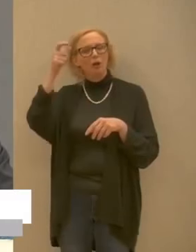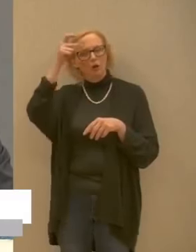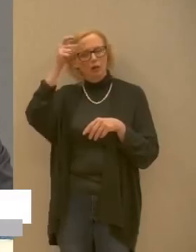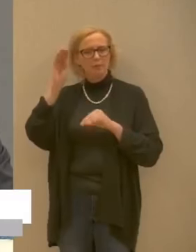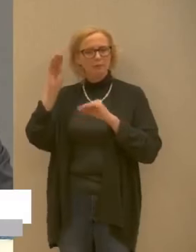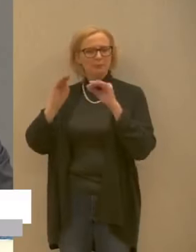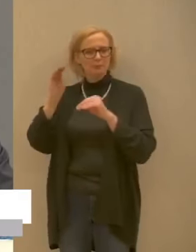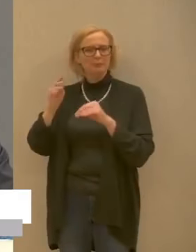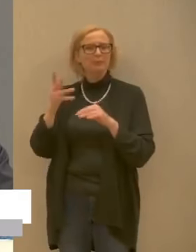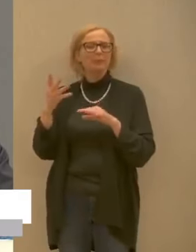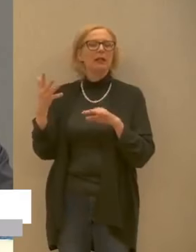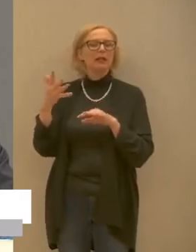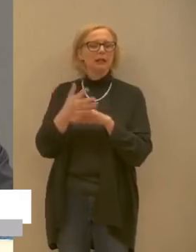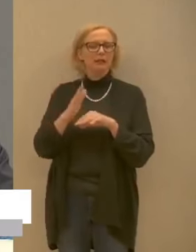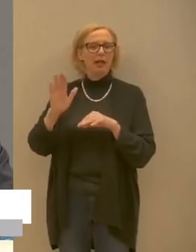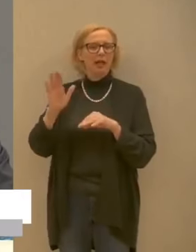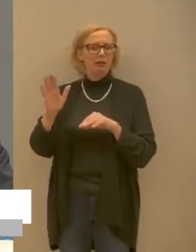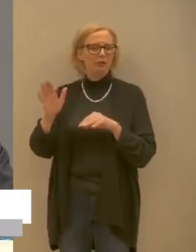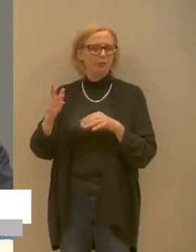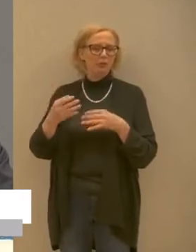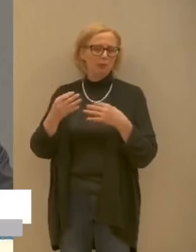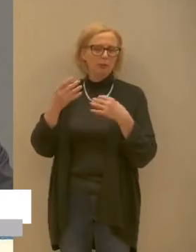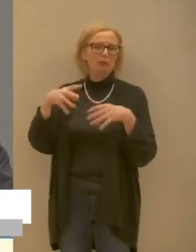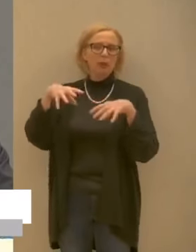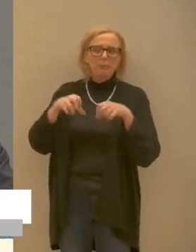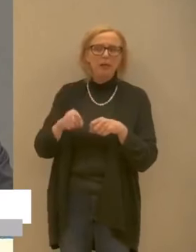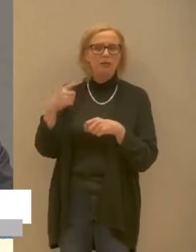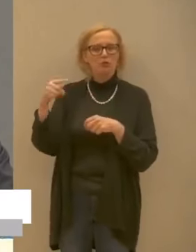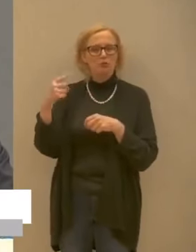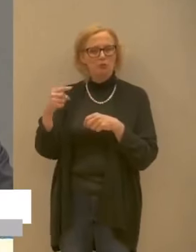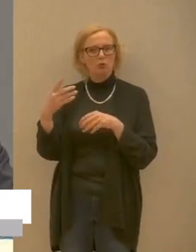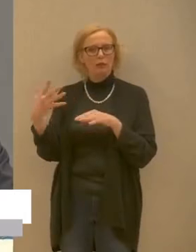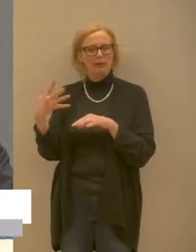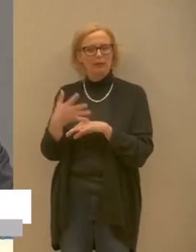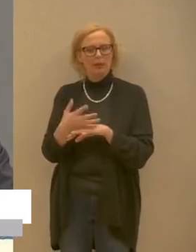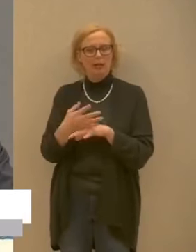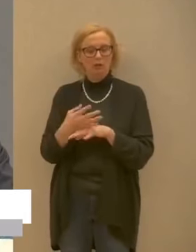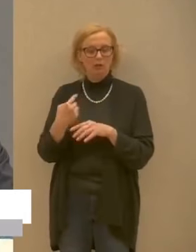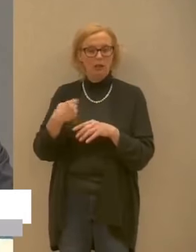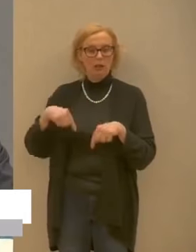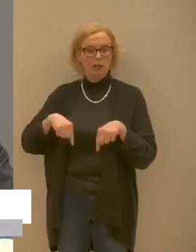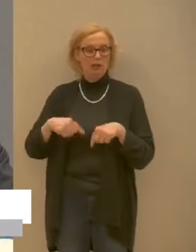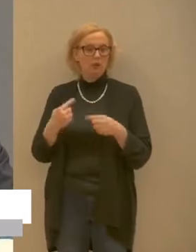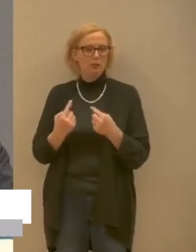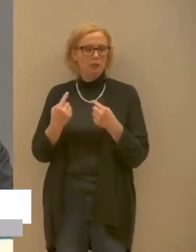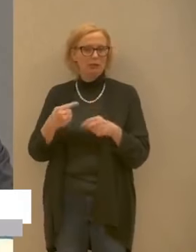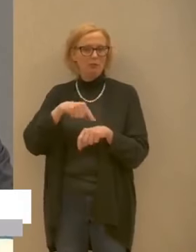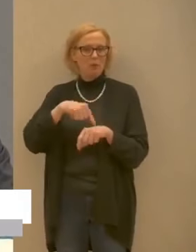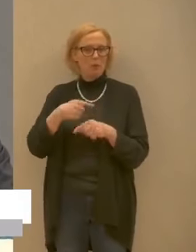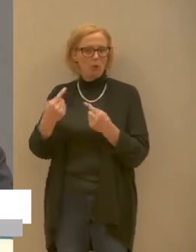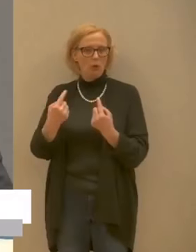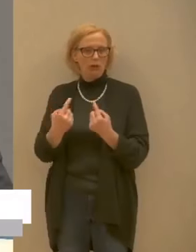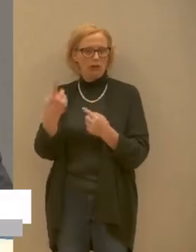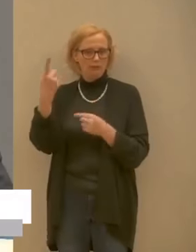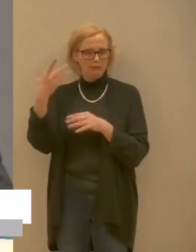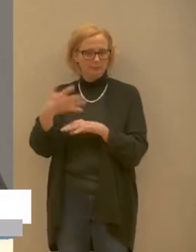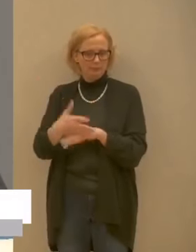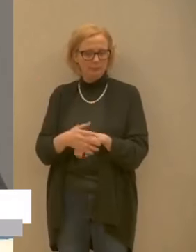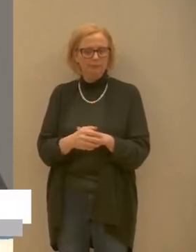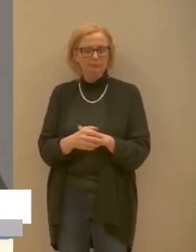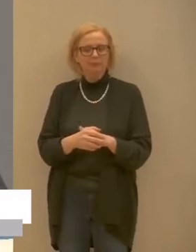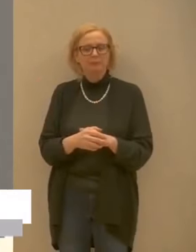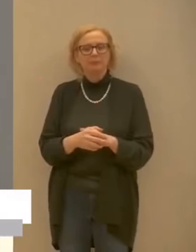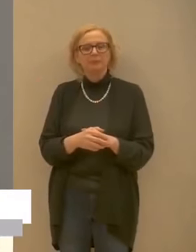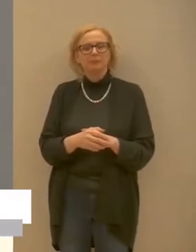c'è un impegno di farlo quindi attendiamo nelle prossime nelle prossime ore e sul tema